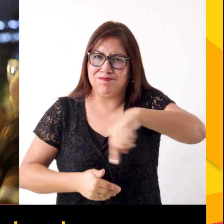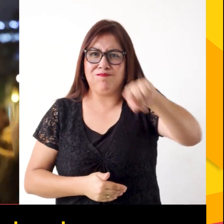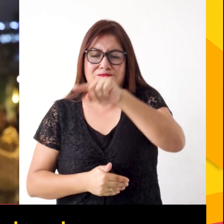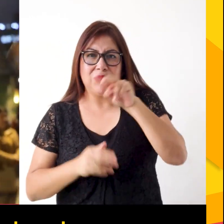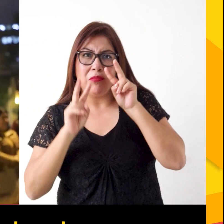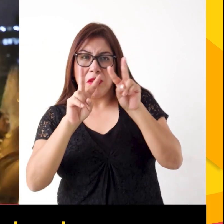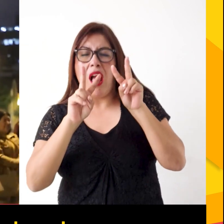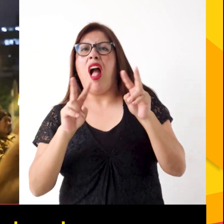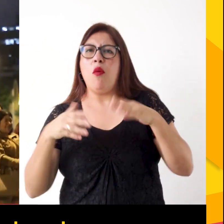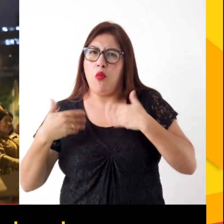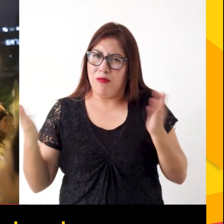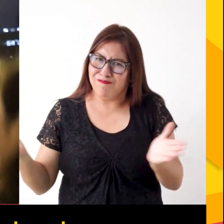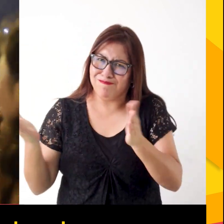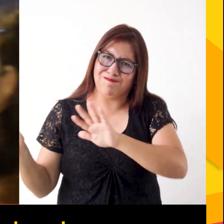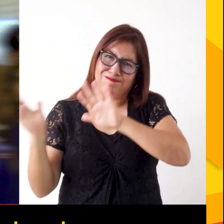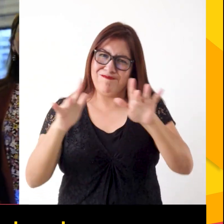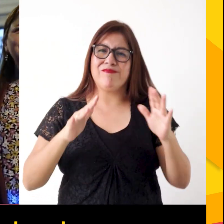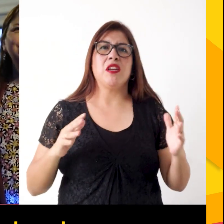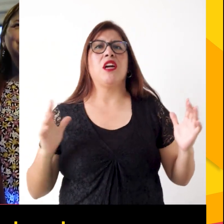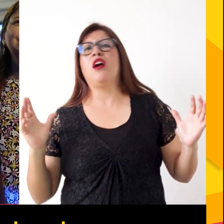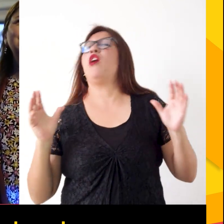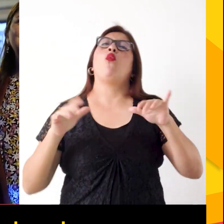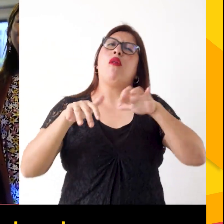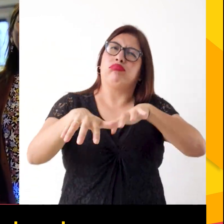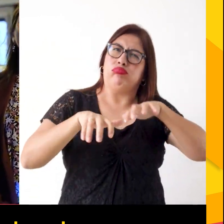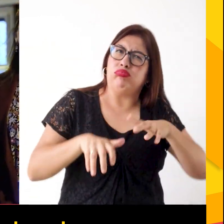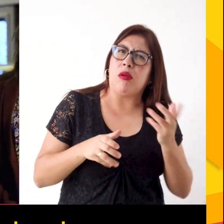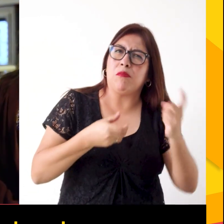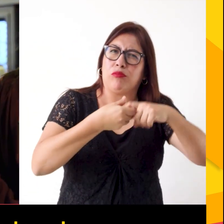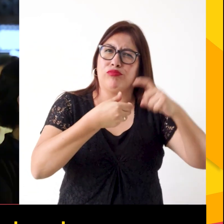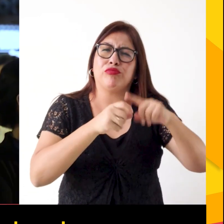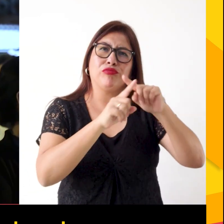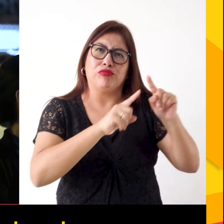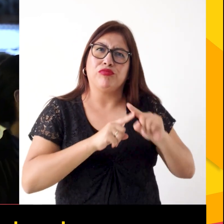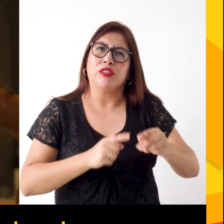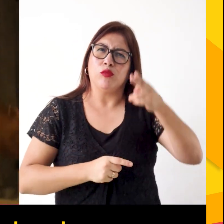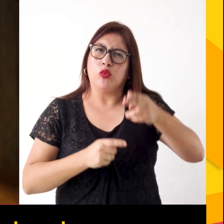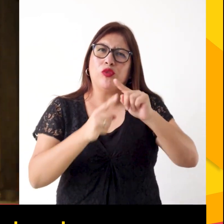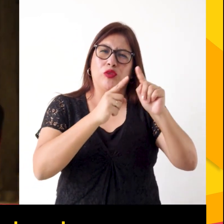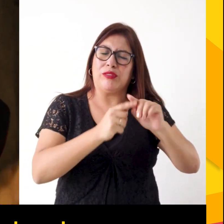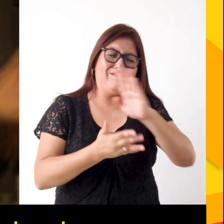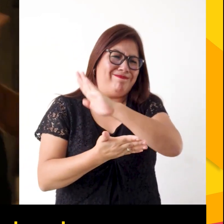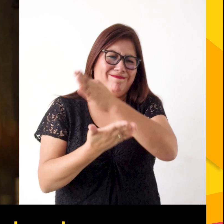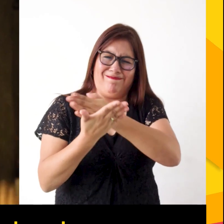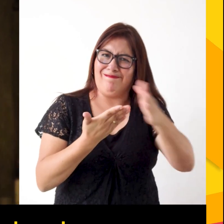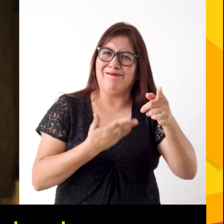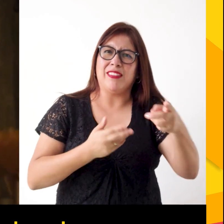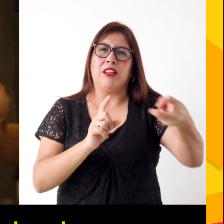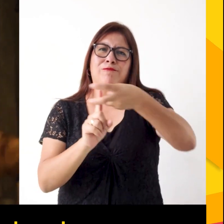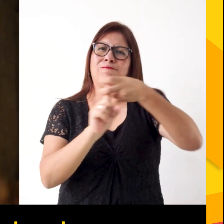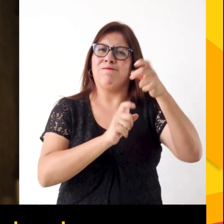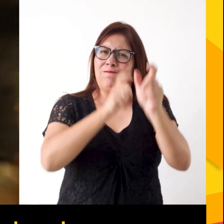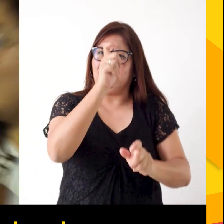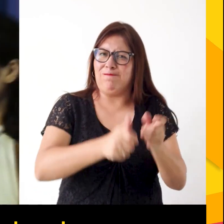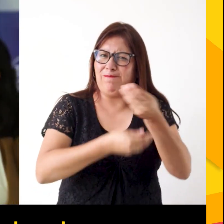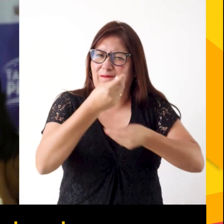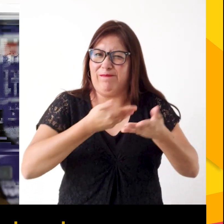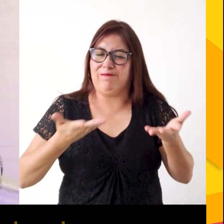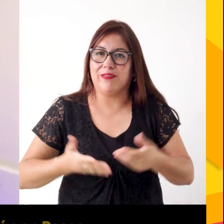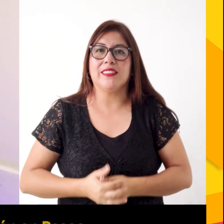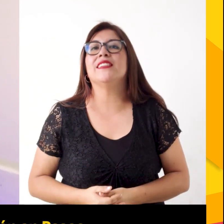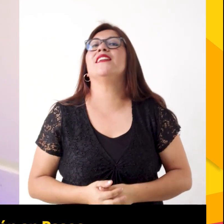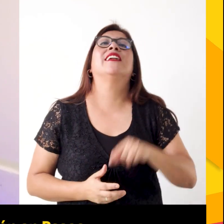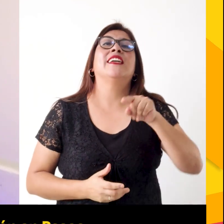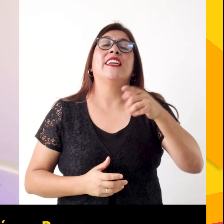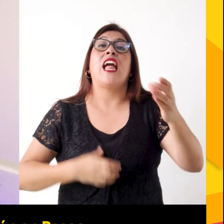población, alentar su participación masiva y servir de inspiración a medidas que contribuyan a poner fin al delito de la trata de personas.